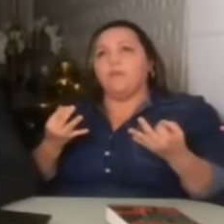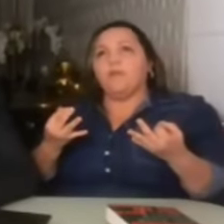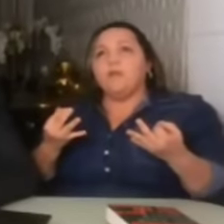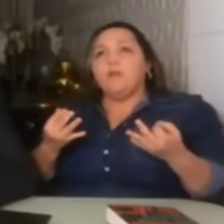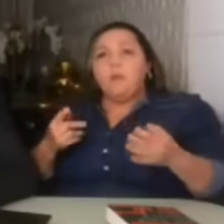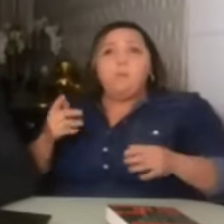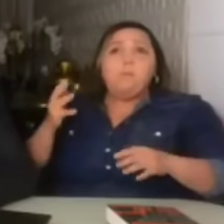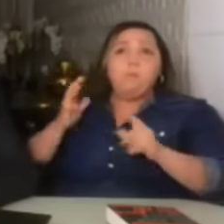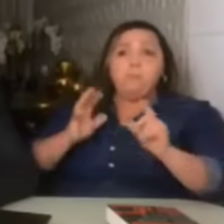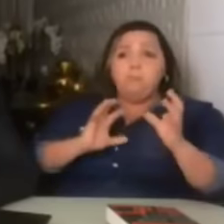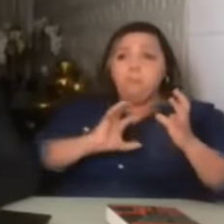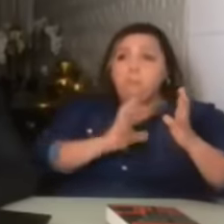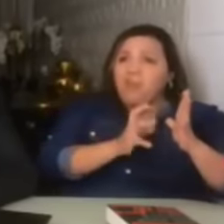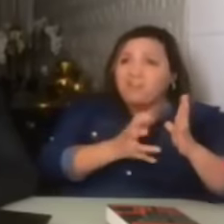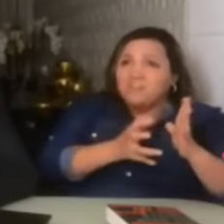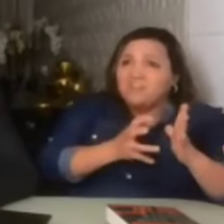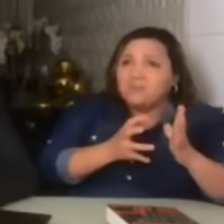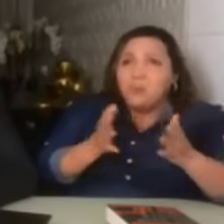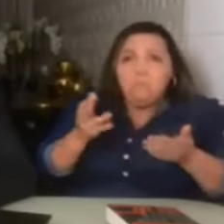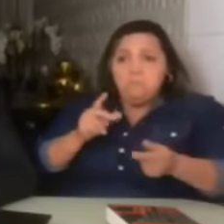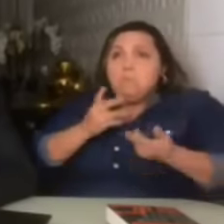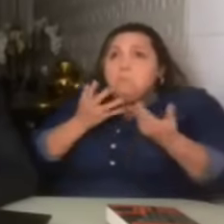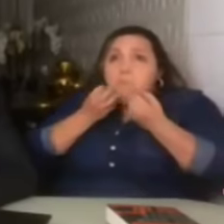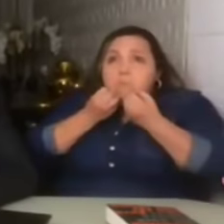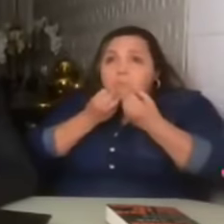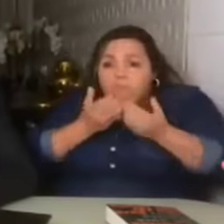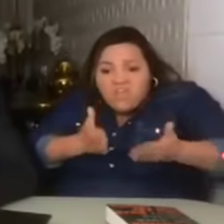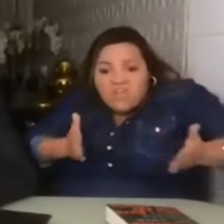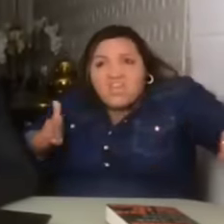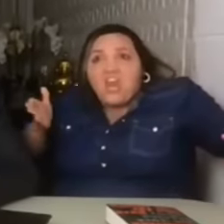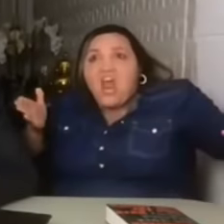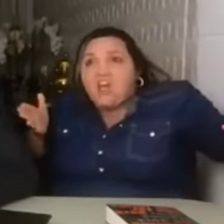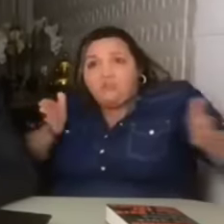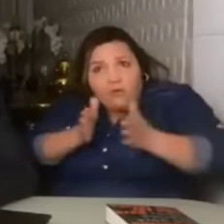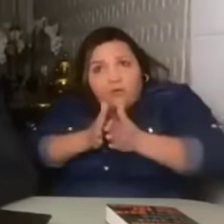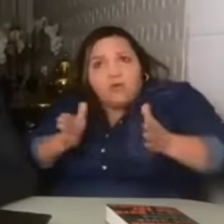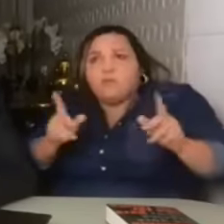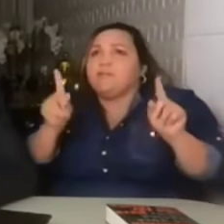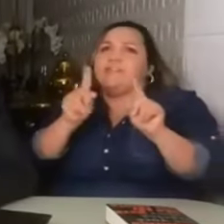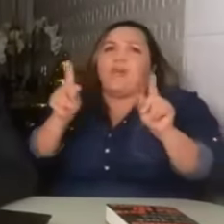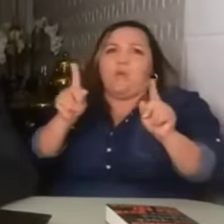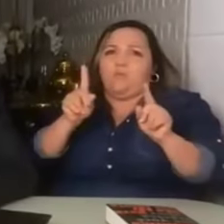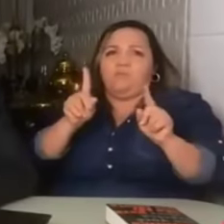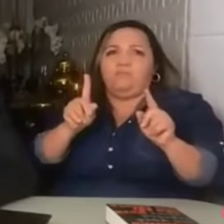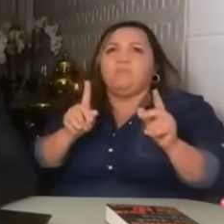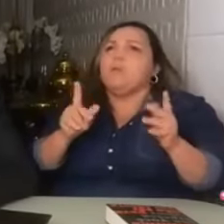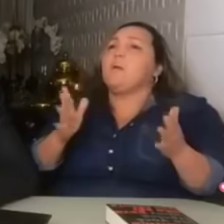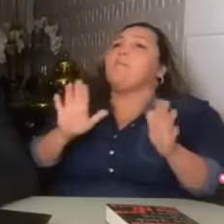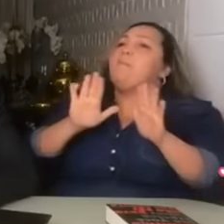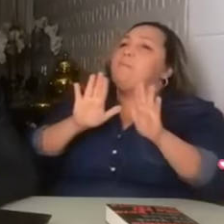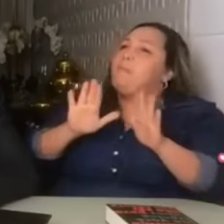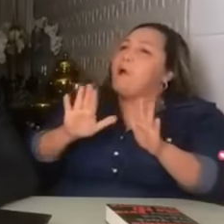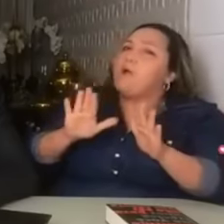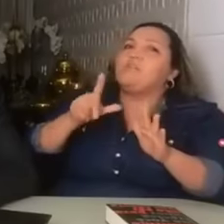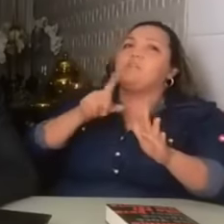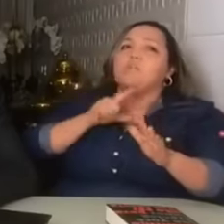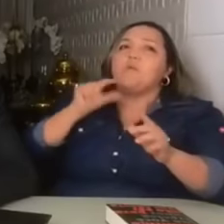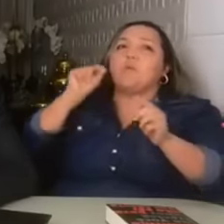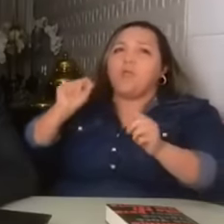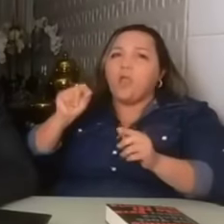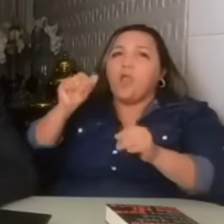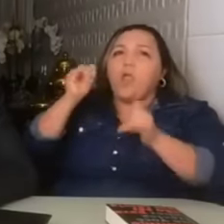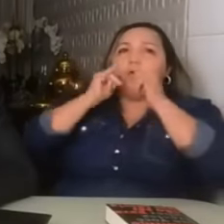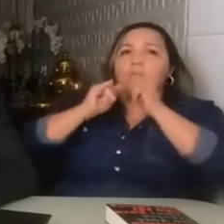um grande partido, sem fundo partidário, com a grande parte da grande mídia,